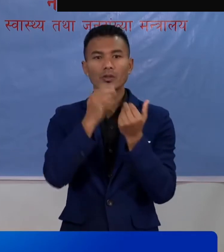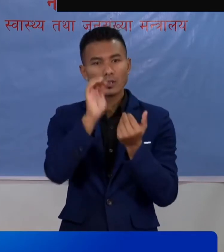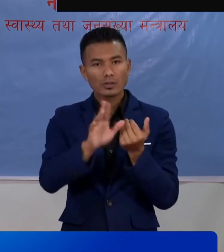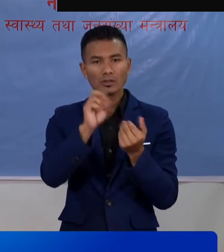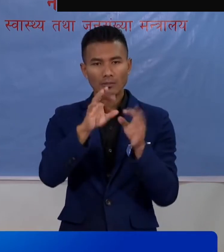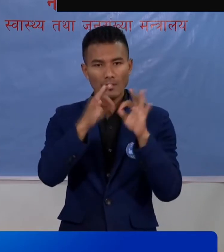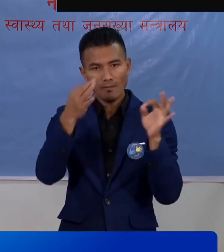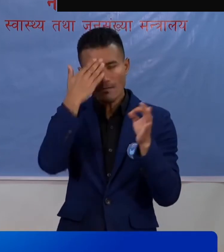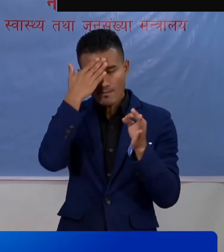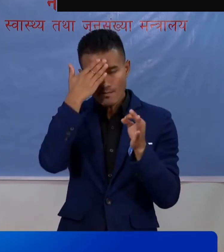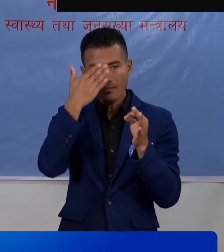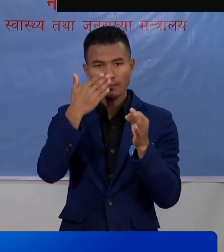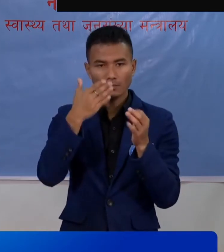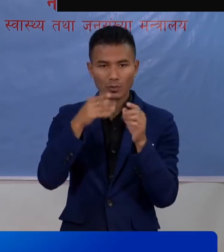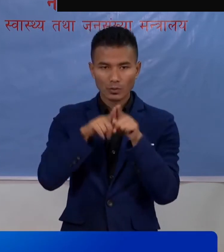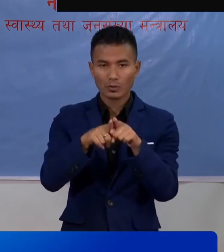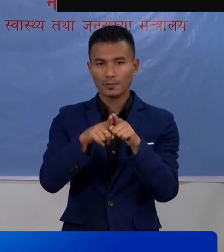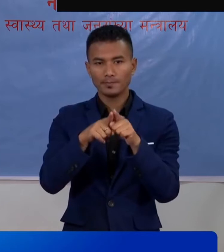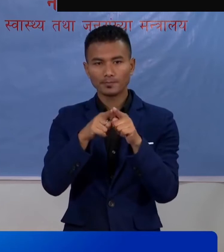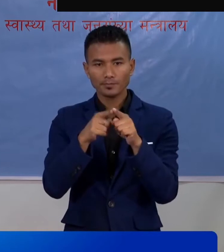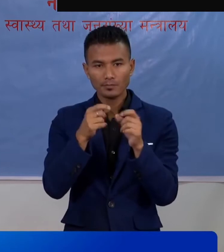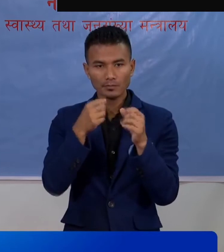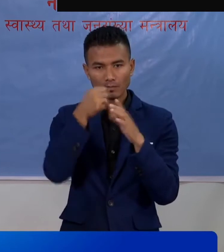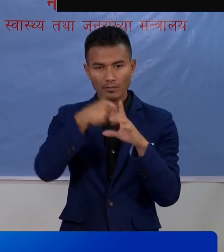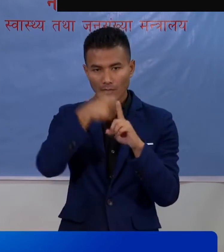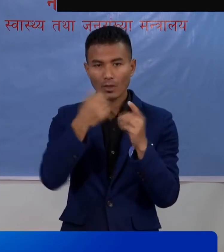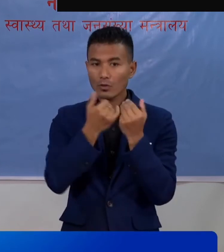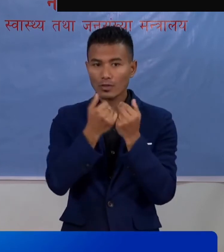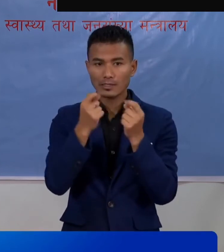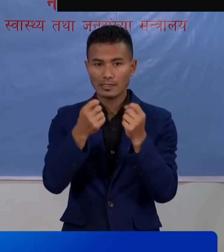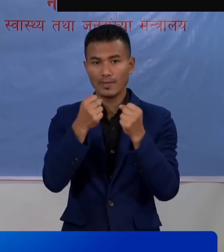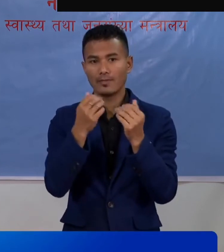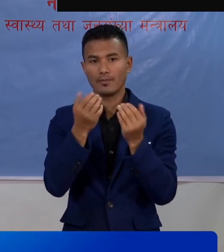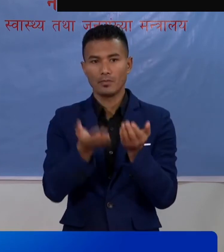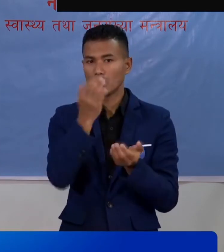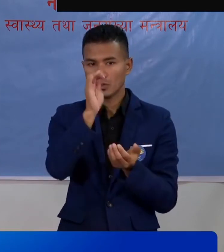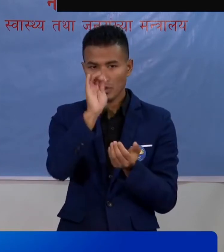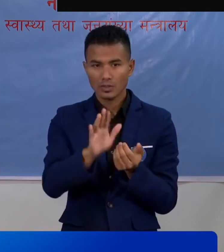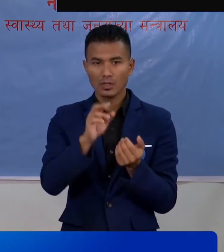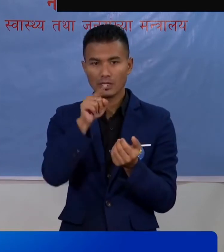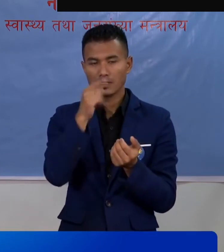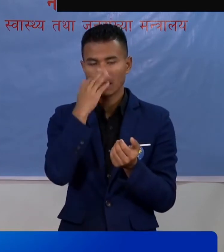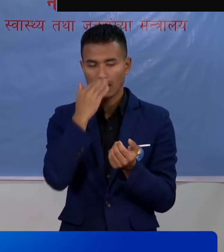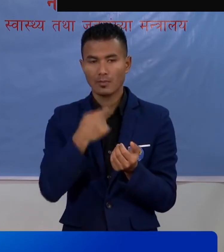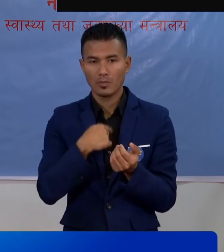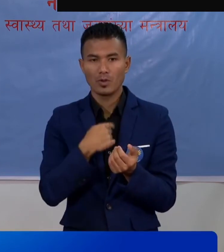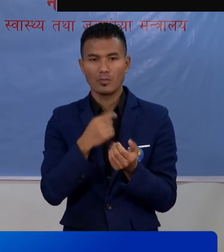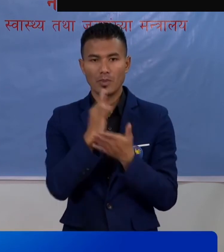पनी रोग विविन्न रोग अरू संगल लाणनेक छमता बढ़ाउन सक्षों तेस कारण ले मा आयर्वेत तथा पहकल्पी